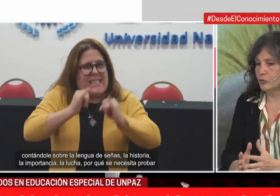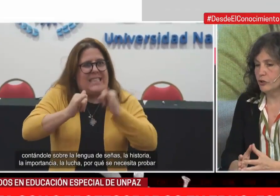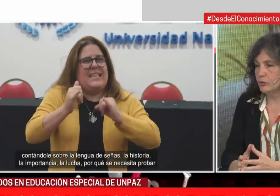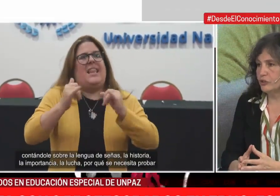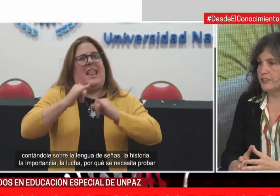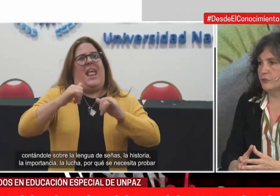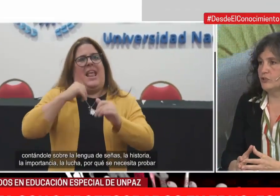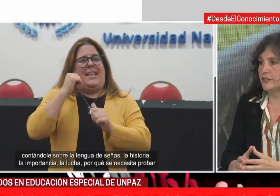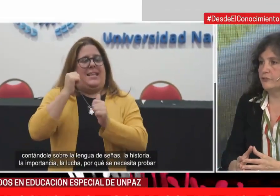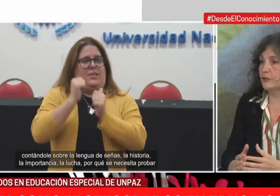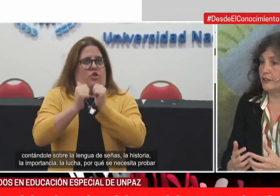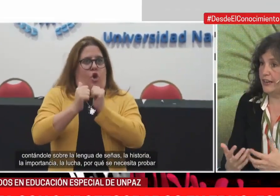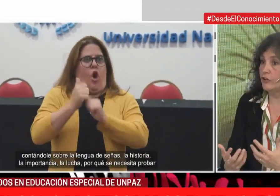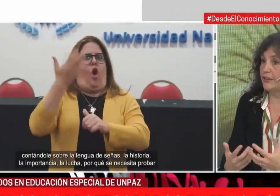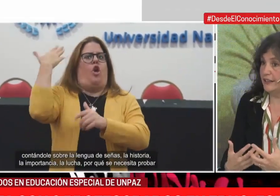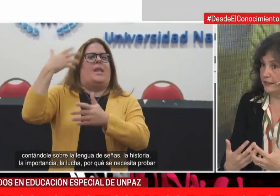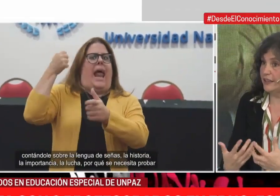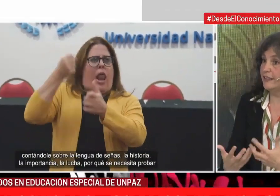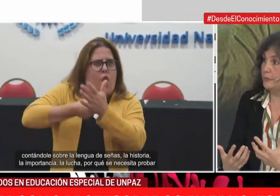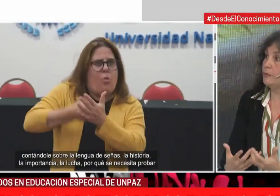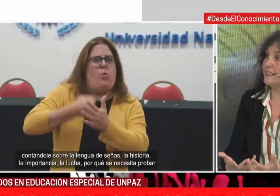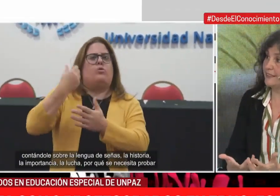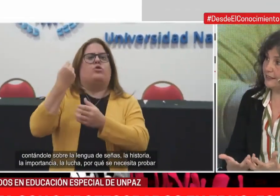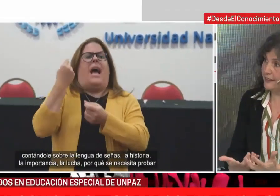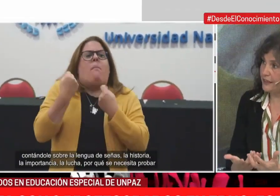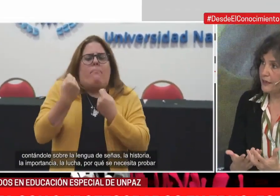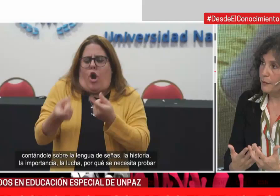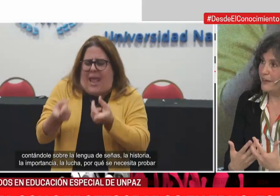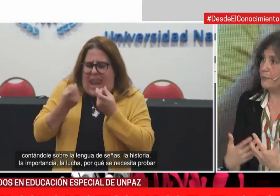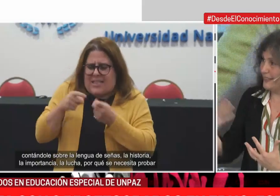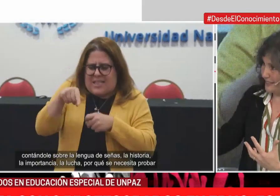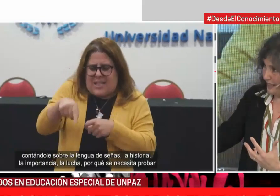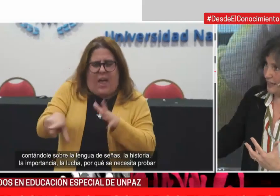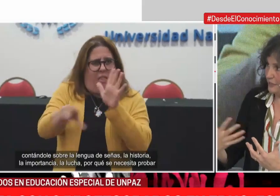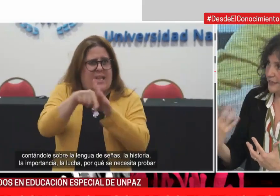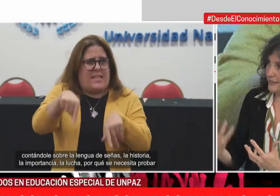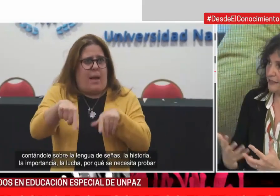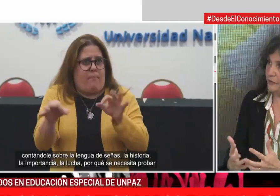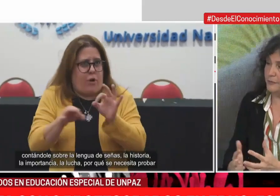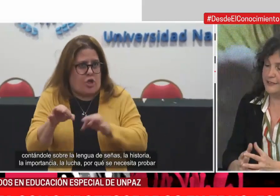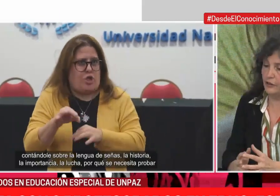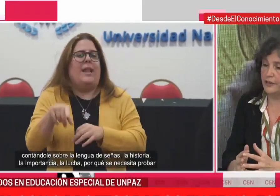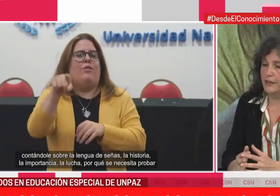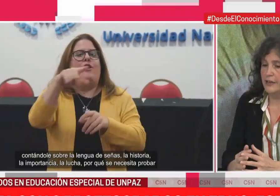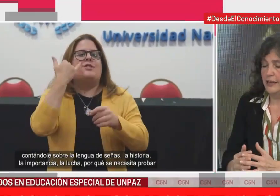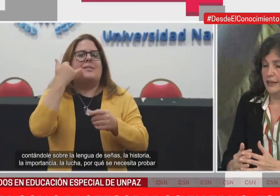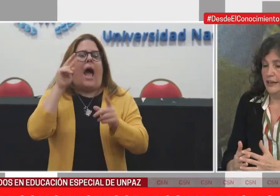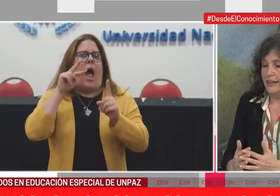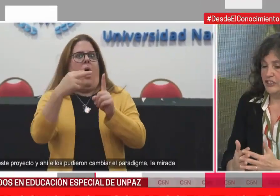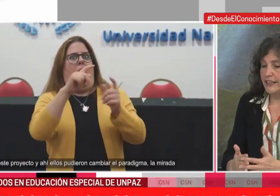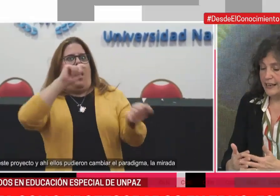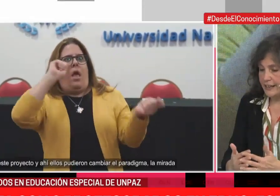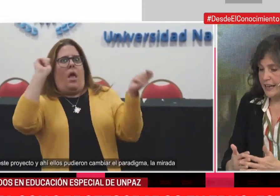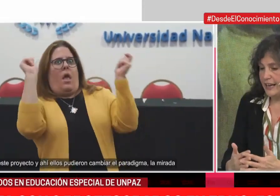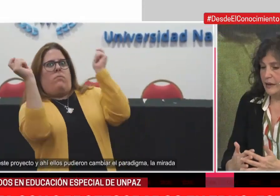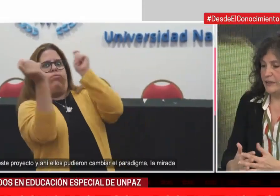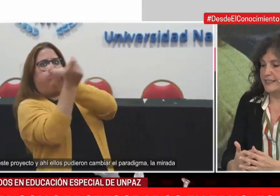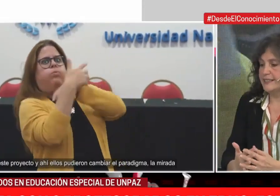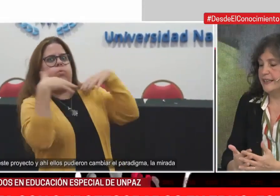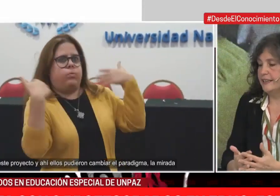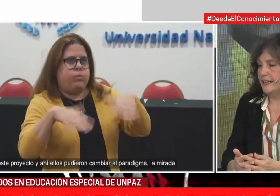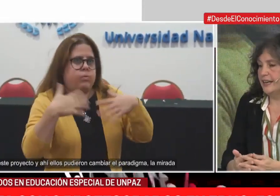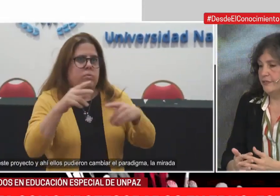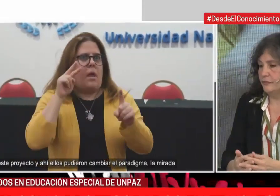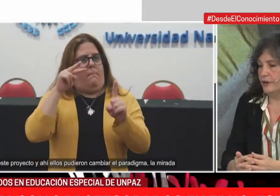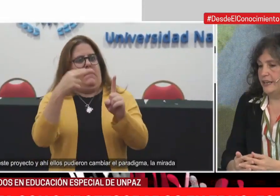tenemos un conjunto de instituciones formadoras con las que trabajamos bastante para pensar la experiencia de formación. La llegada a la